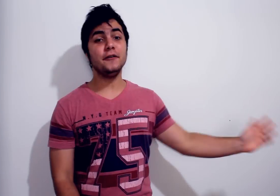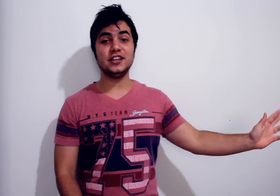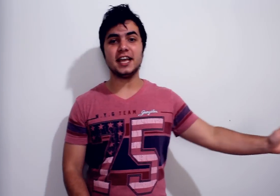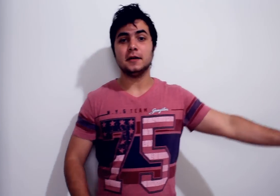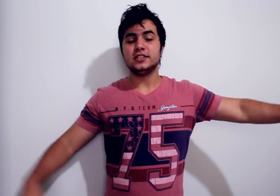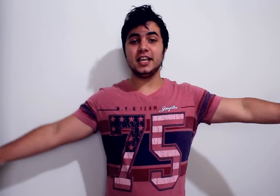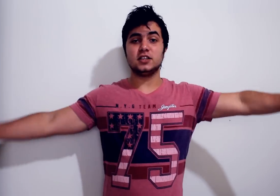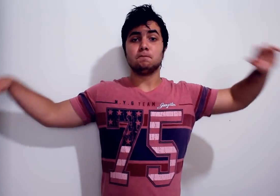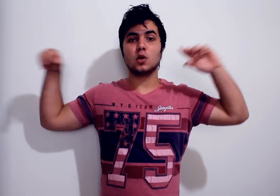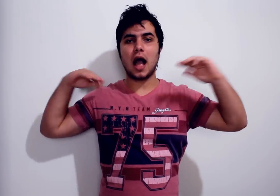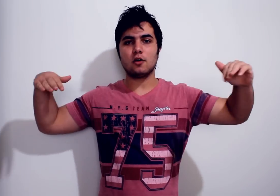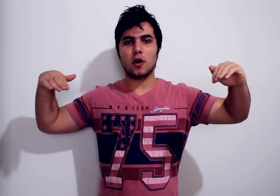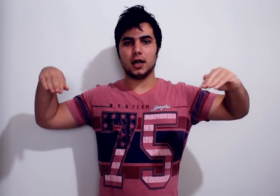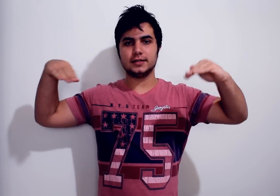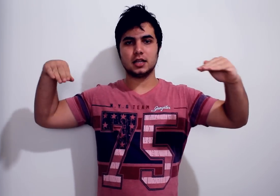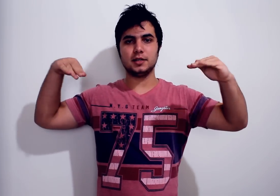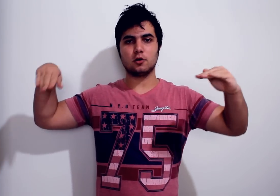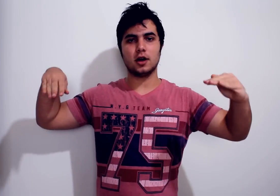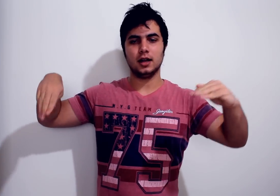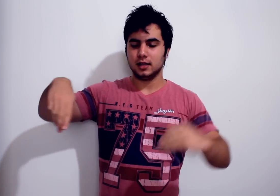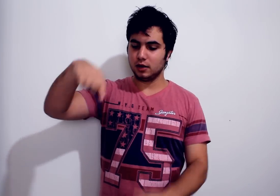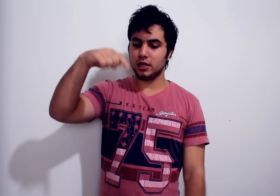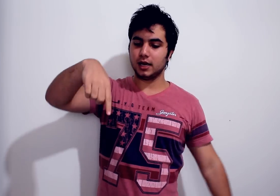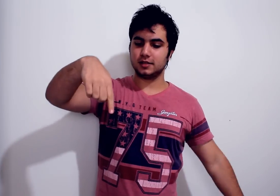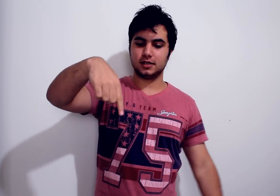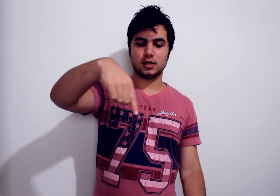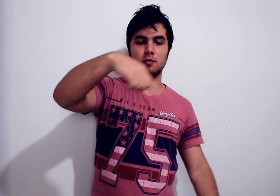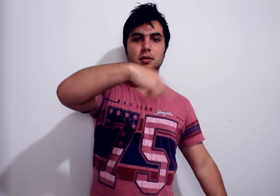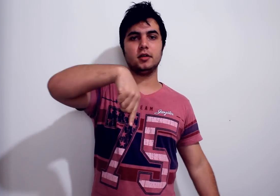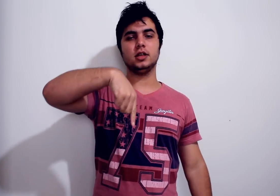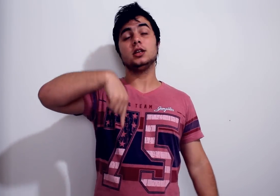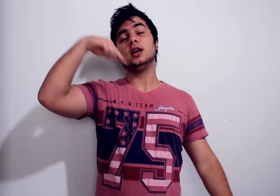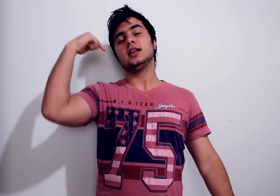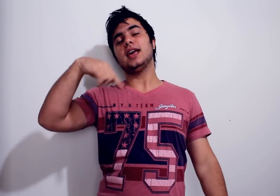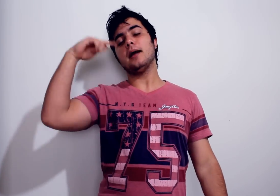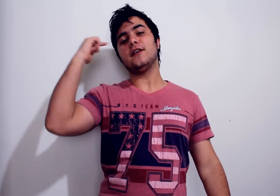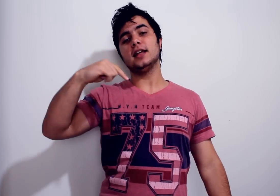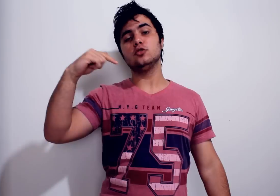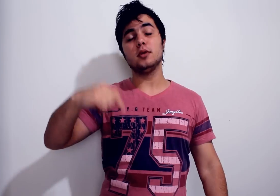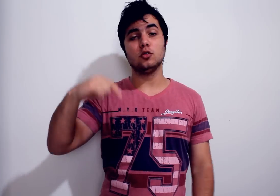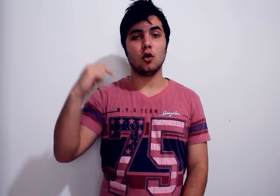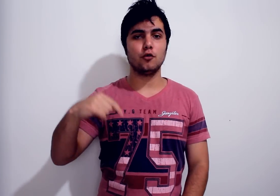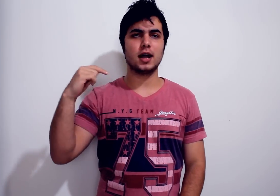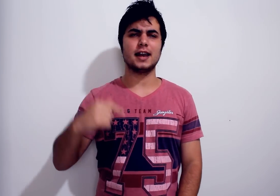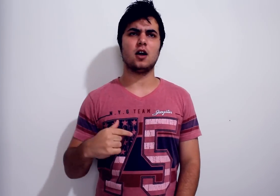Enfim, gente, seguinte, agora, exatamente agora, tem um link aí na descrição, o primeiro link Que é falando do meu novo canal